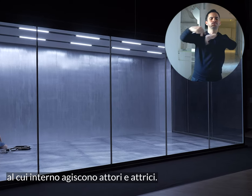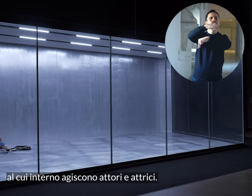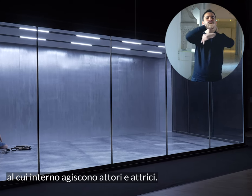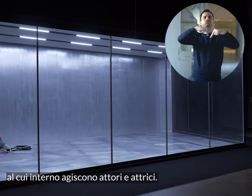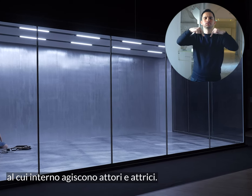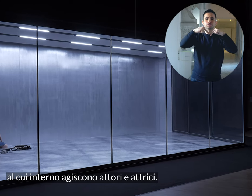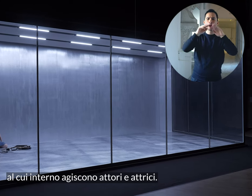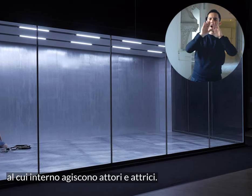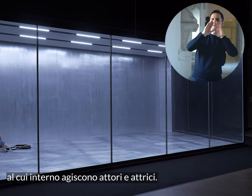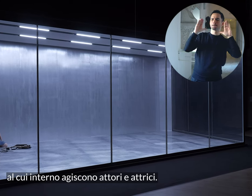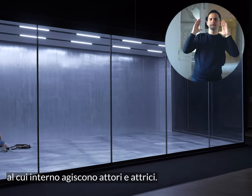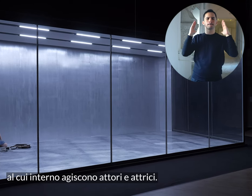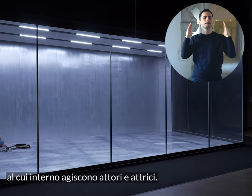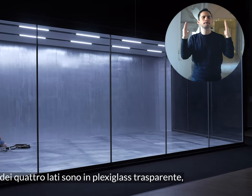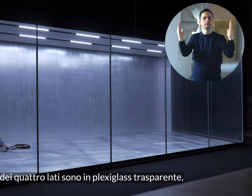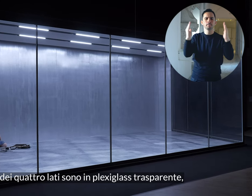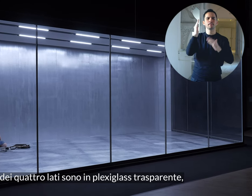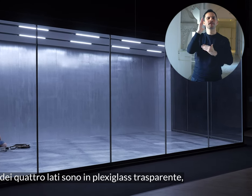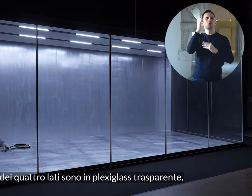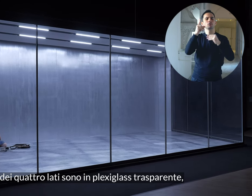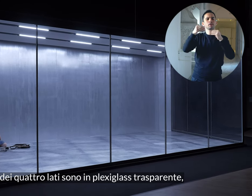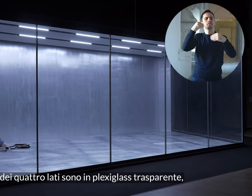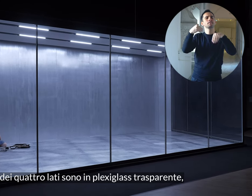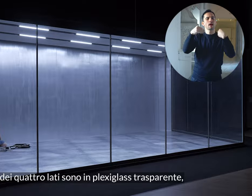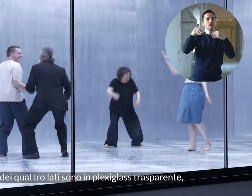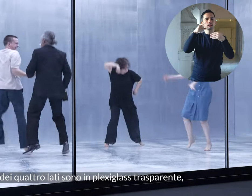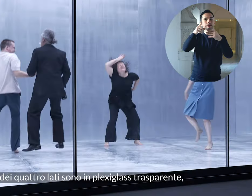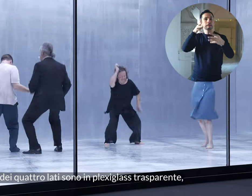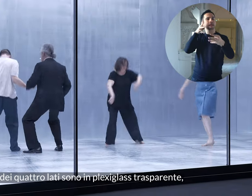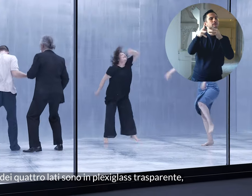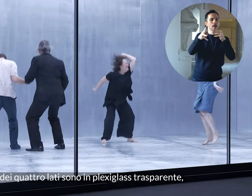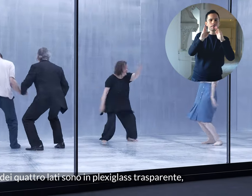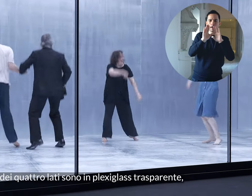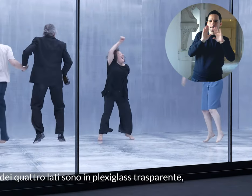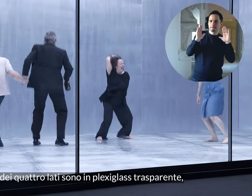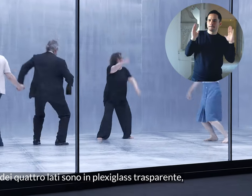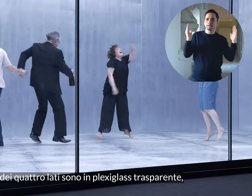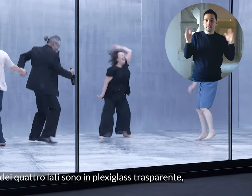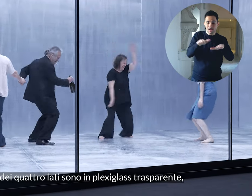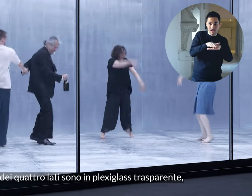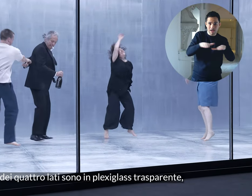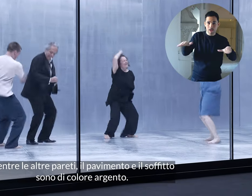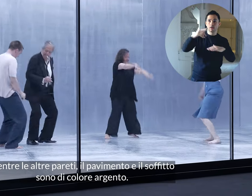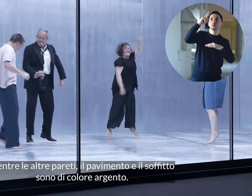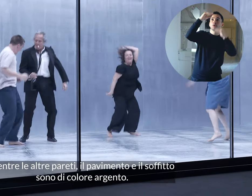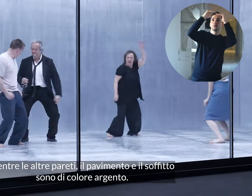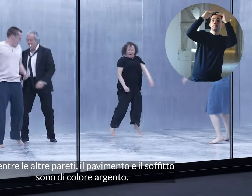attori e attrici. Due dei quattro lati sono in plexiglass trasparente, mentre le altre